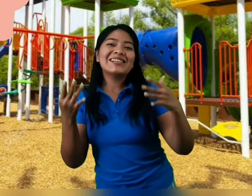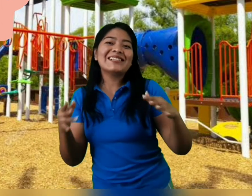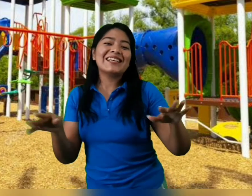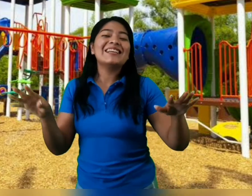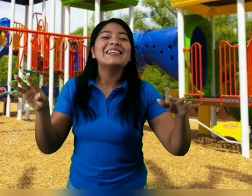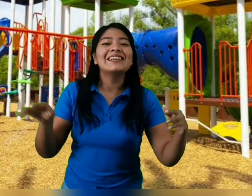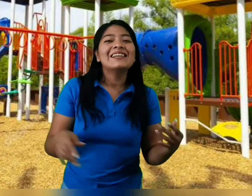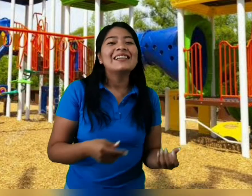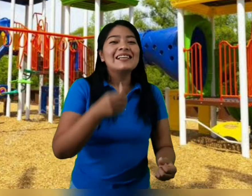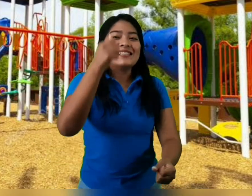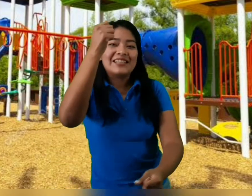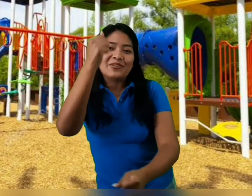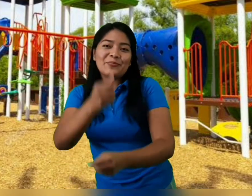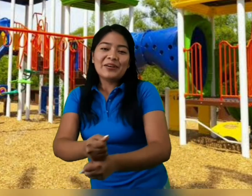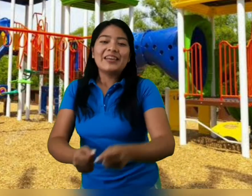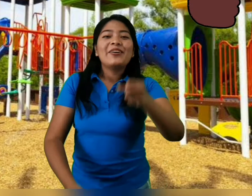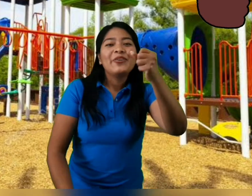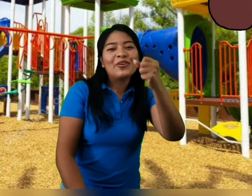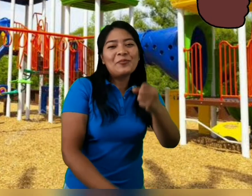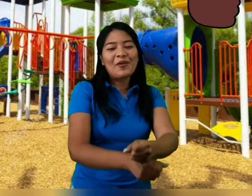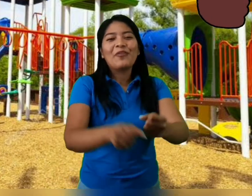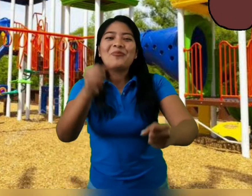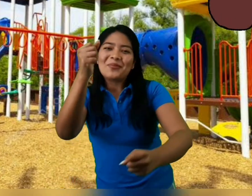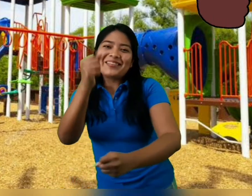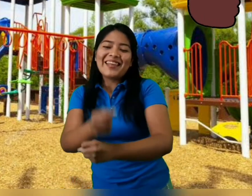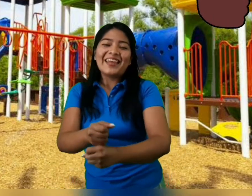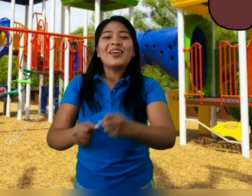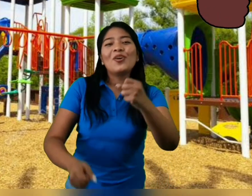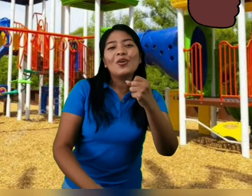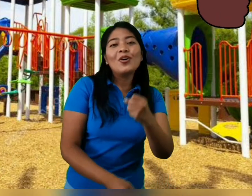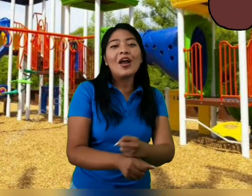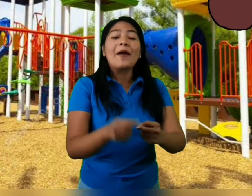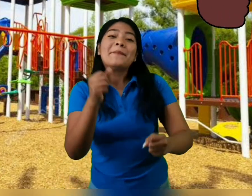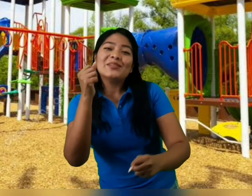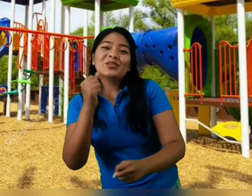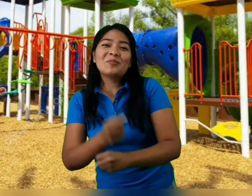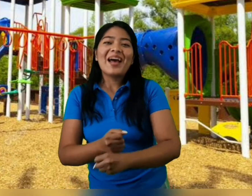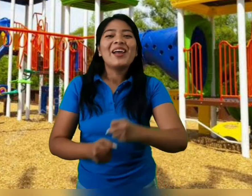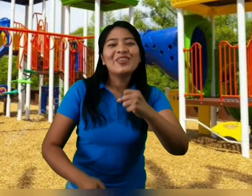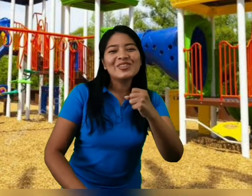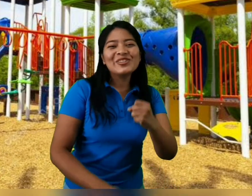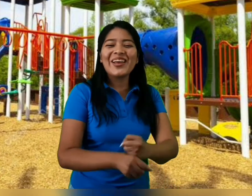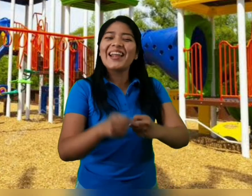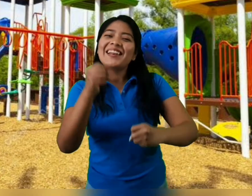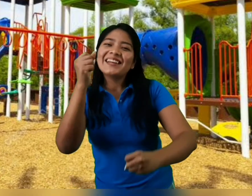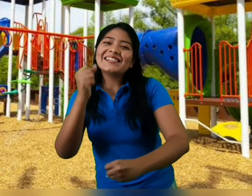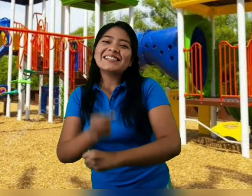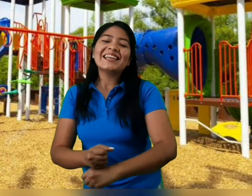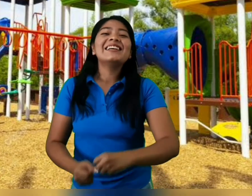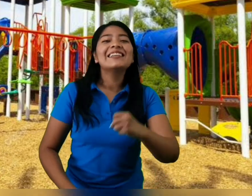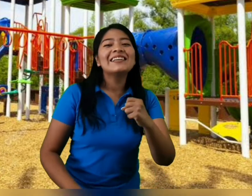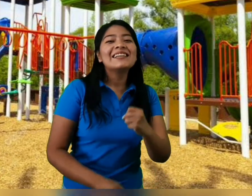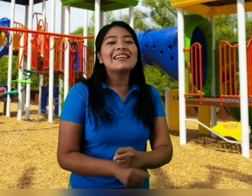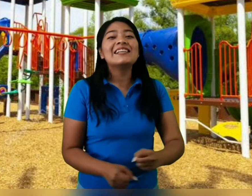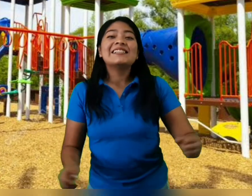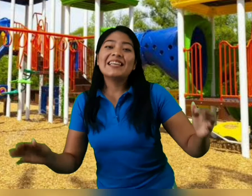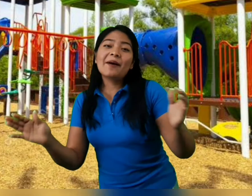así. Si golpeo, golpeo y golpeteo. Mis dos manos suenan así. Si